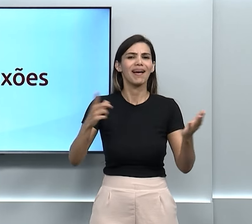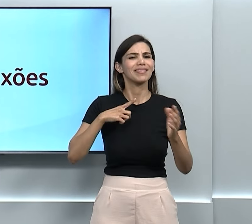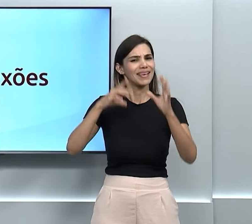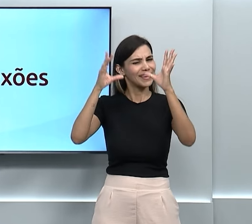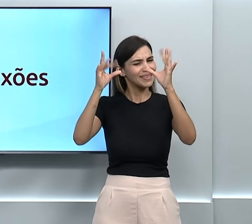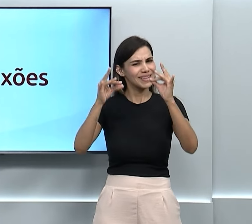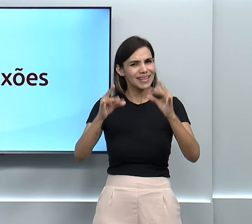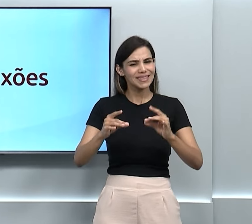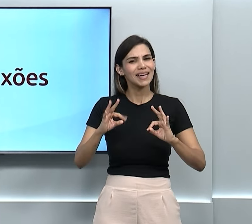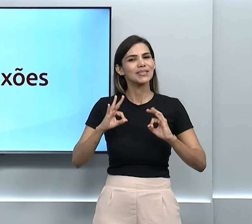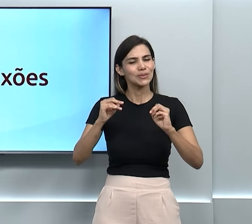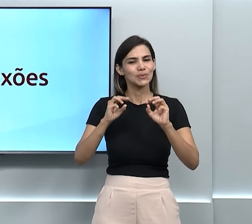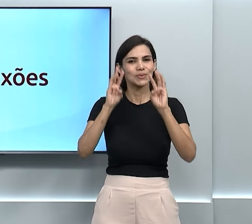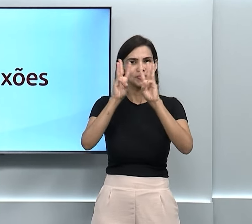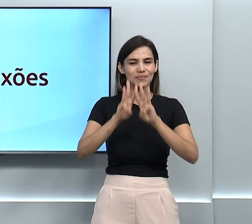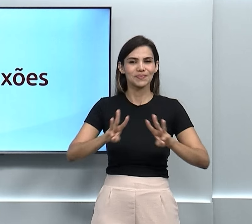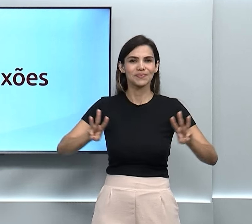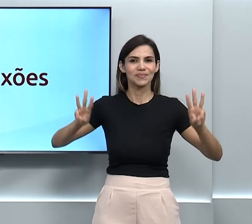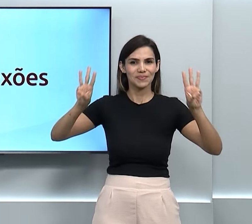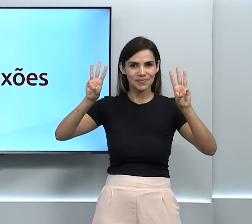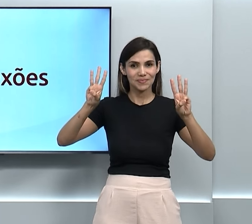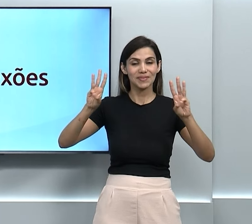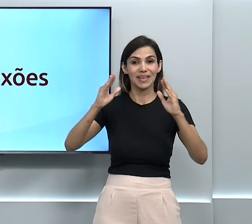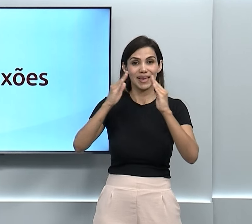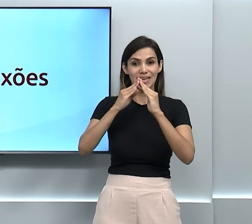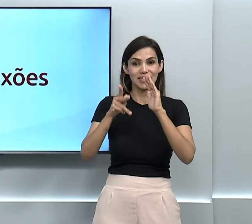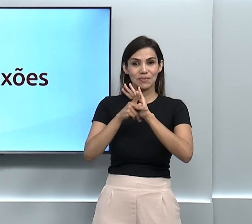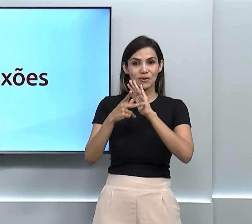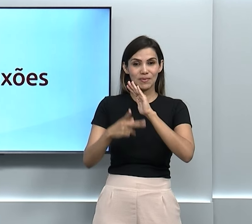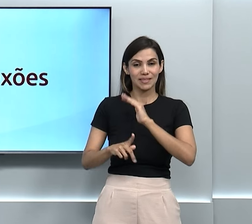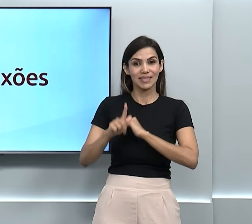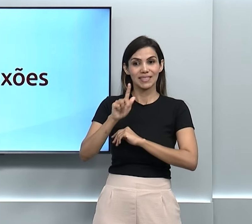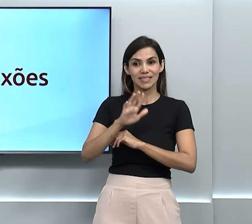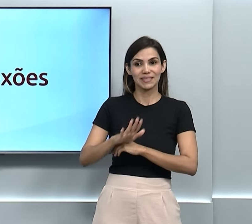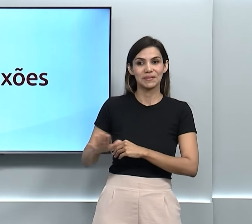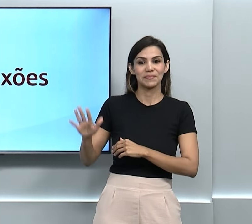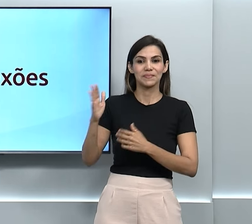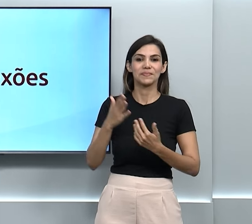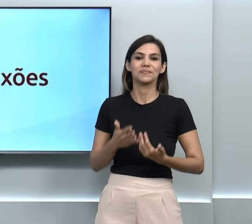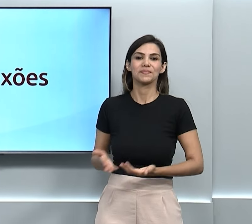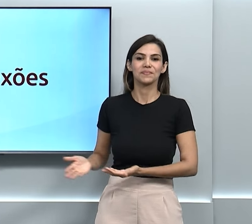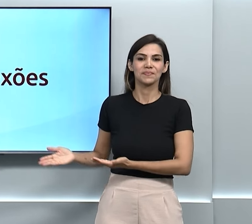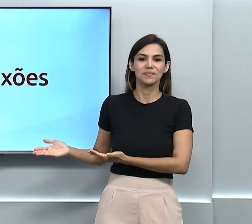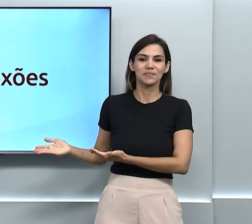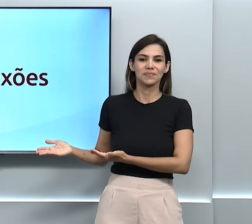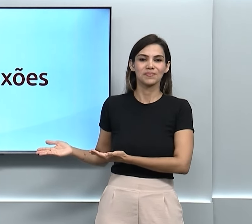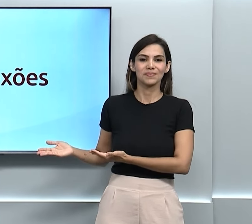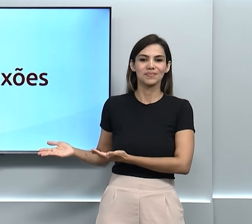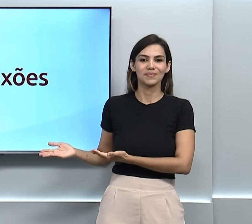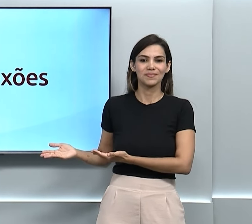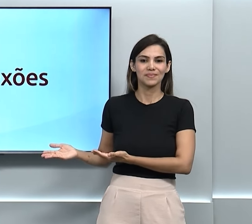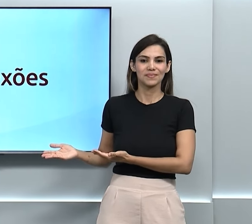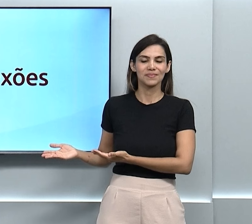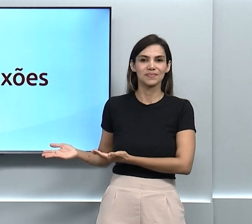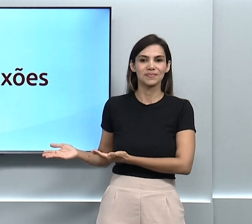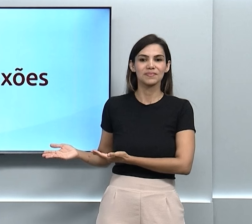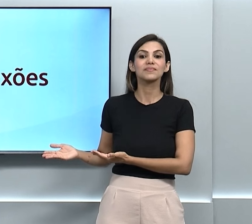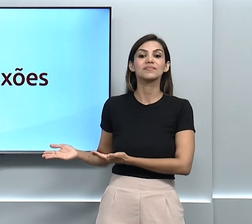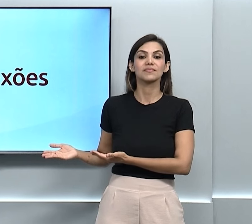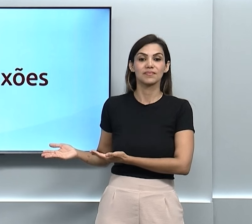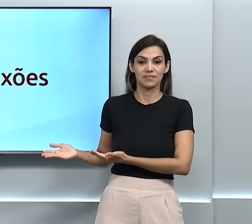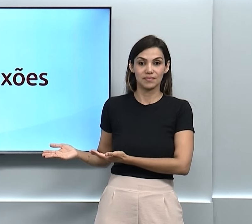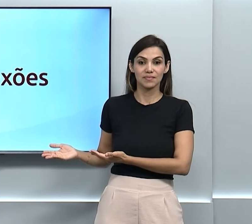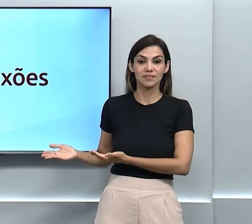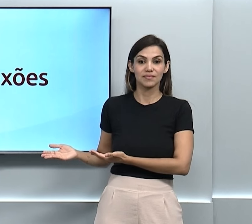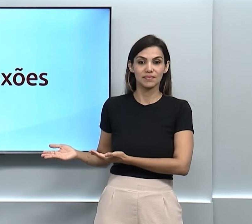você acompanha no site da Agência Goiana de Habitação. goias.gov.br barra AGEAB. AGEAB